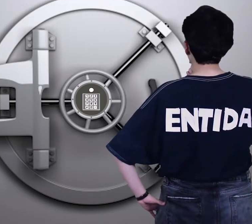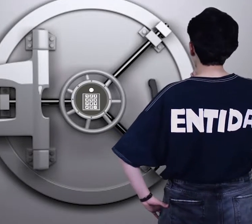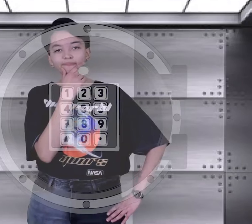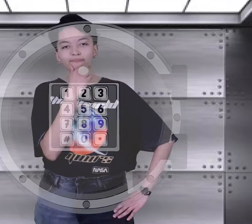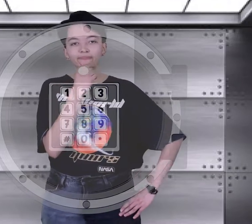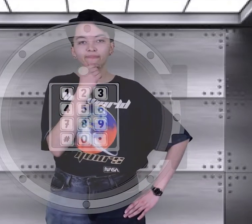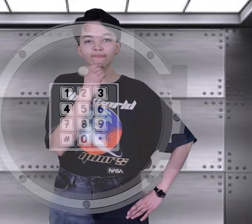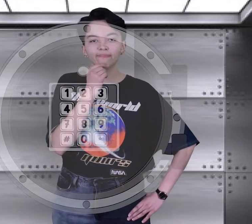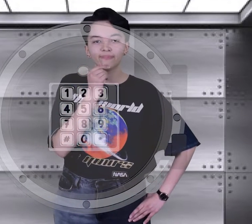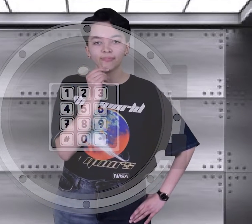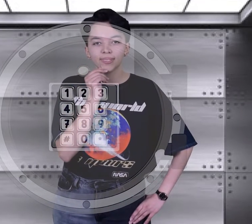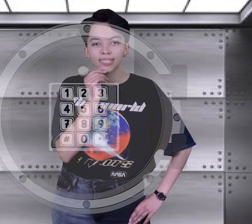Hmm, ¿cuál será?